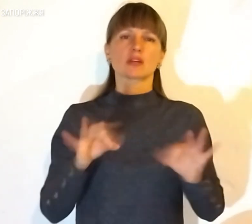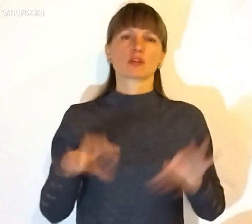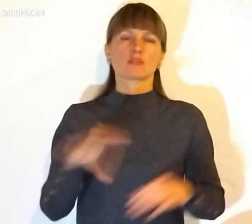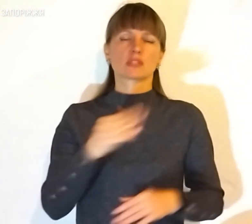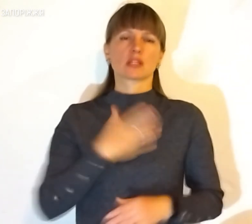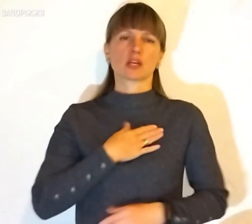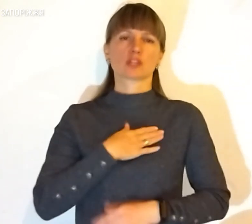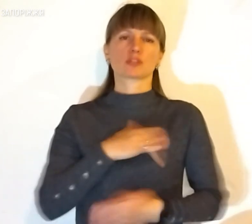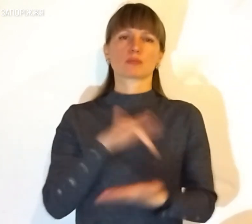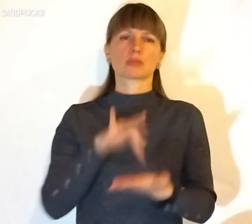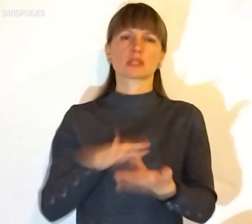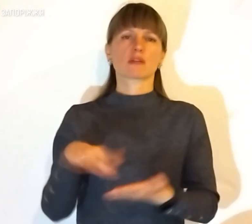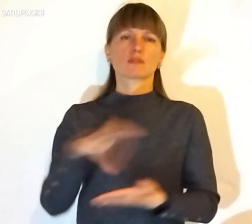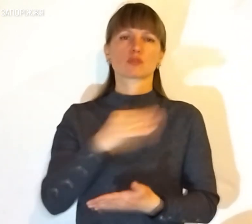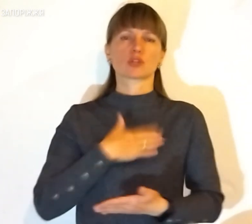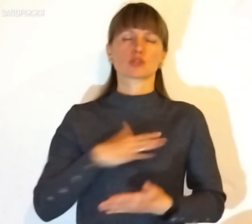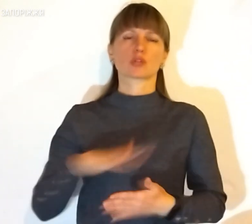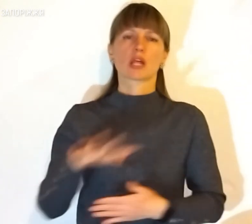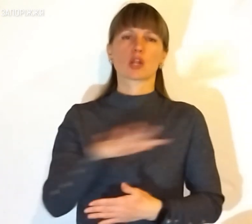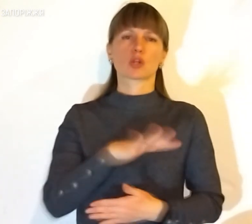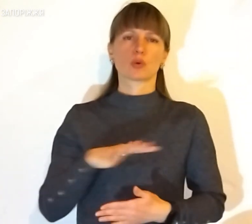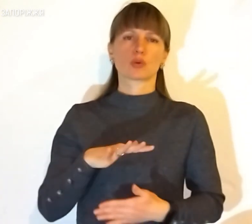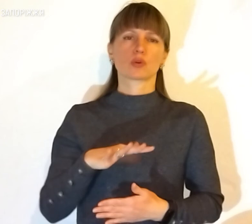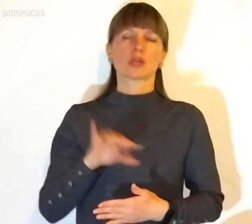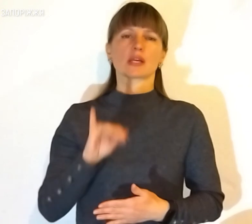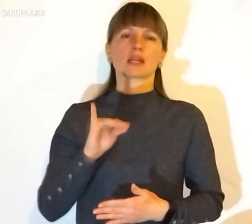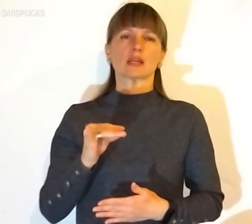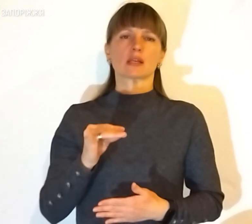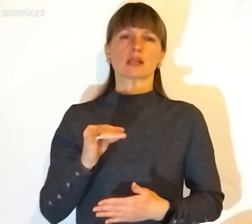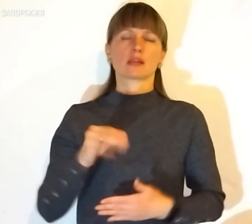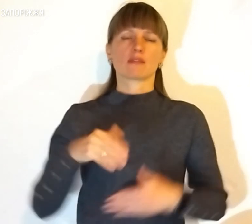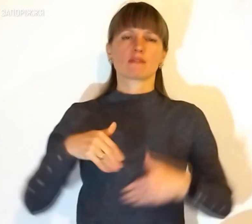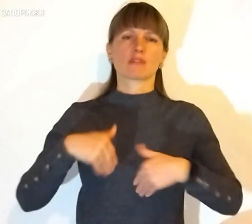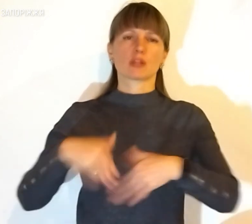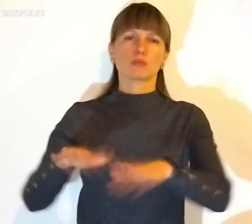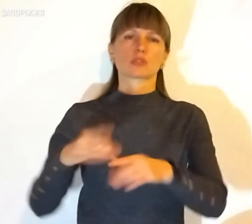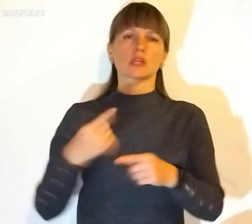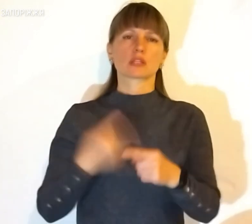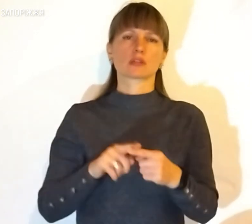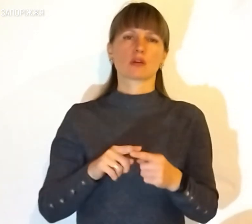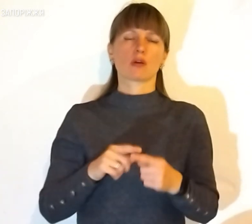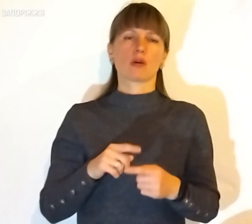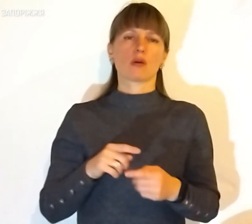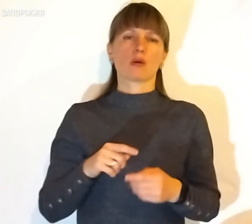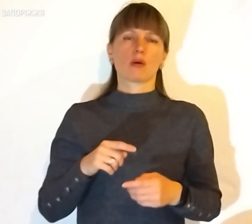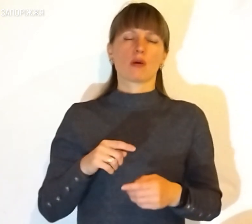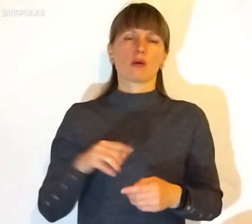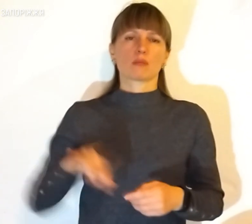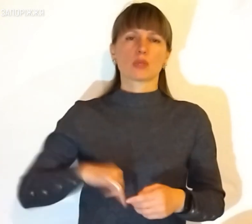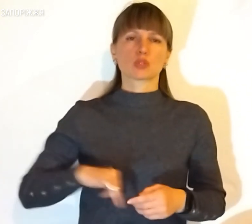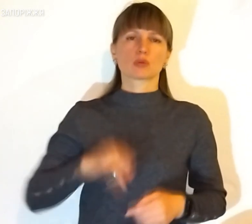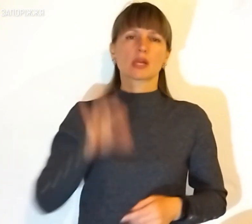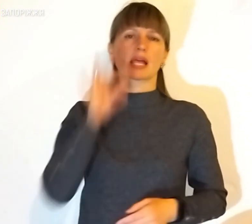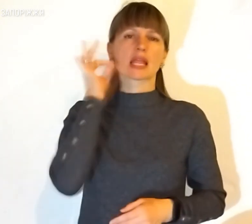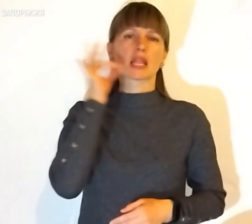наші міста, цю нашу територію і відбуцяємо цього підступного, хитрого та